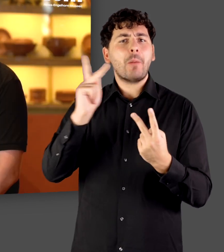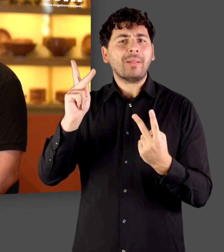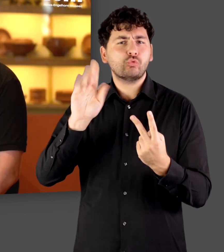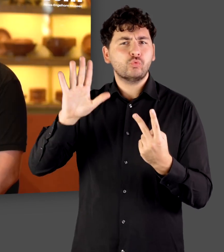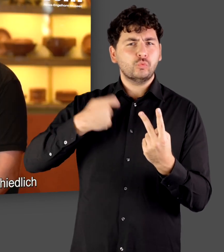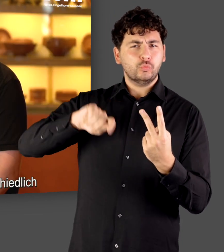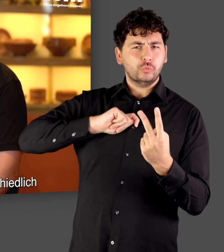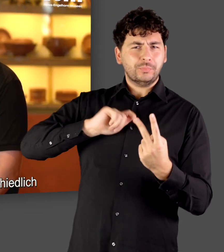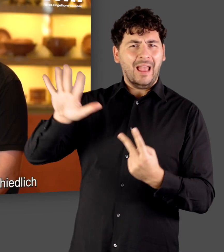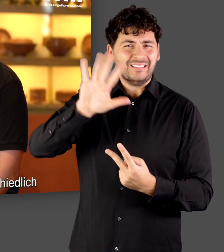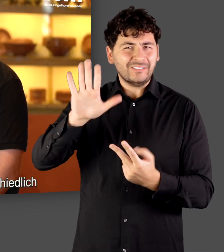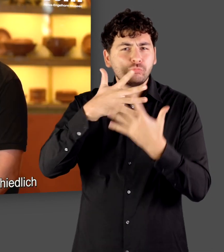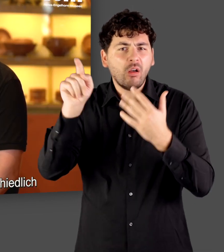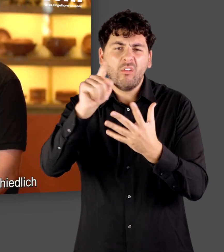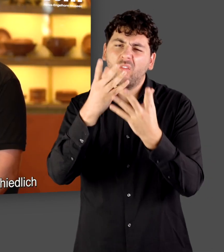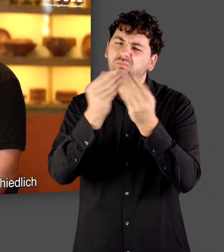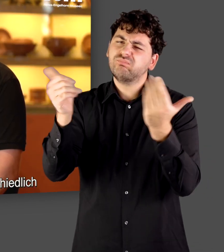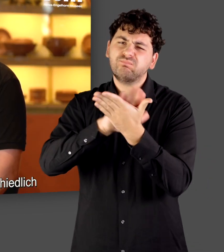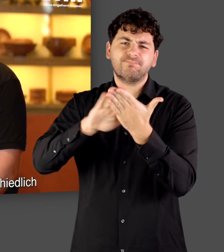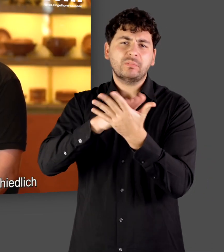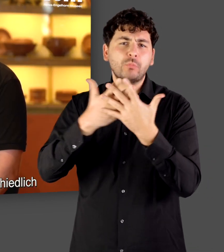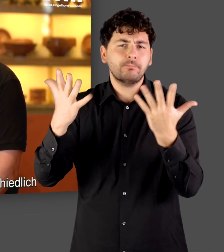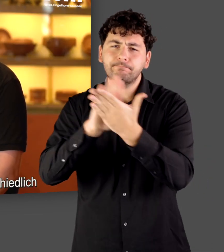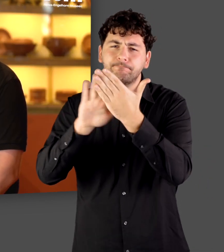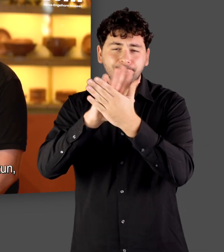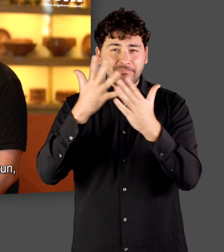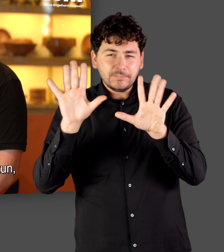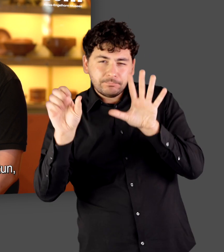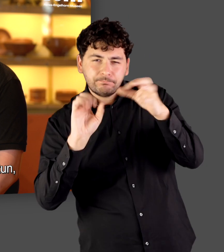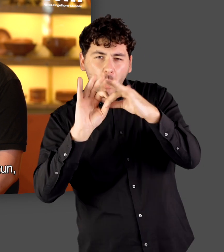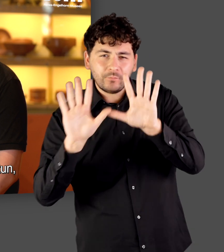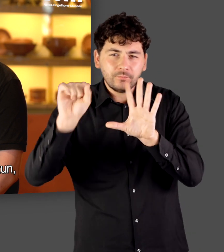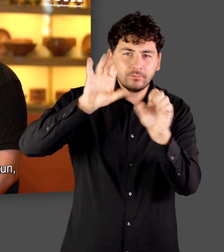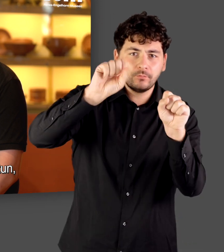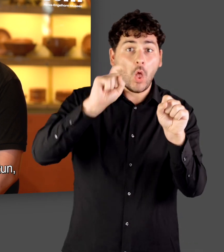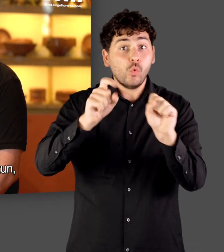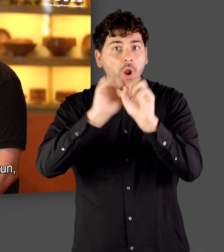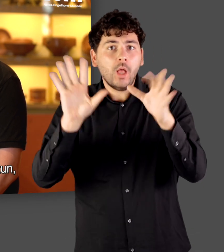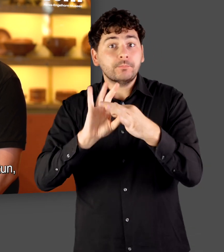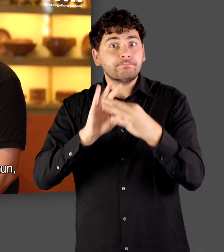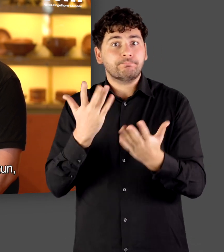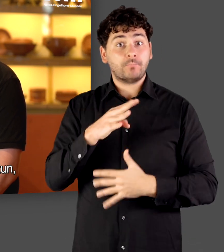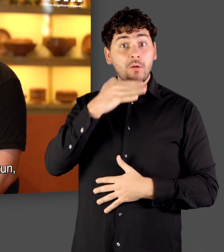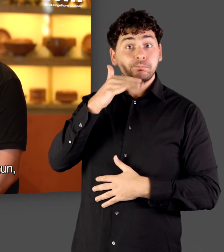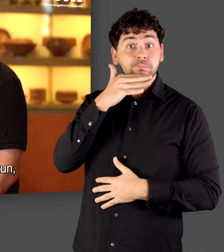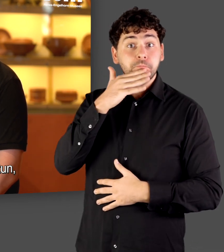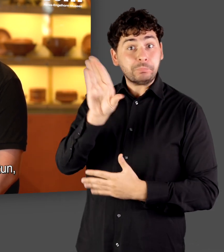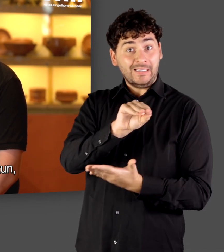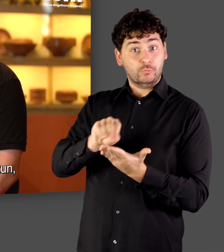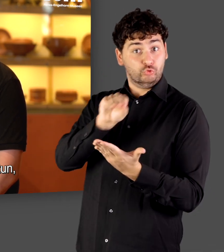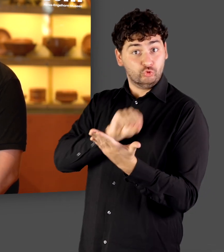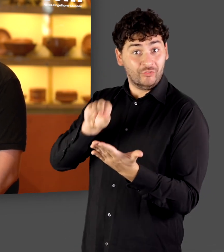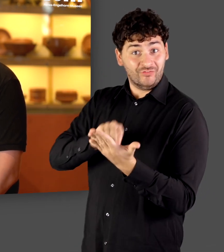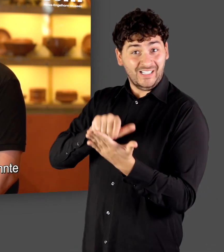das ist von Region zu Region unterschiedlich und hat sicherlich auch damit zu tun, ob die